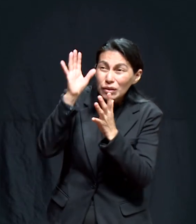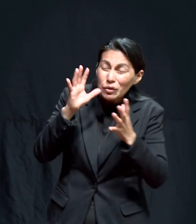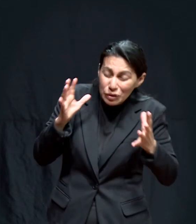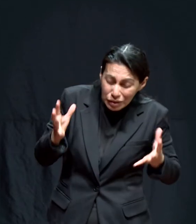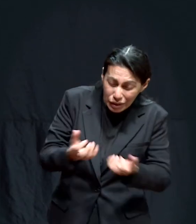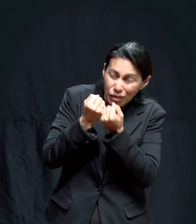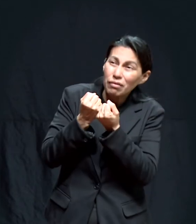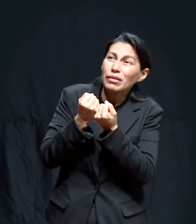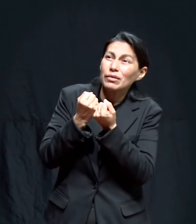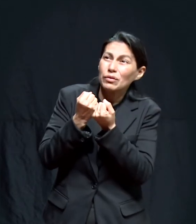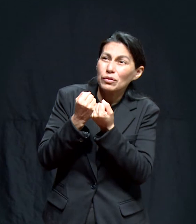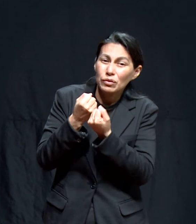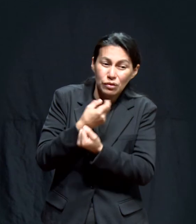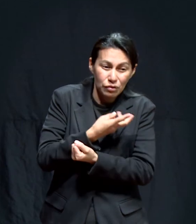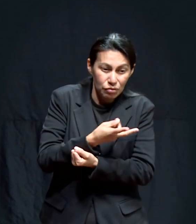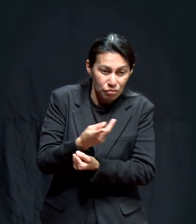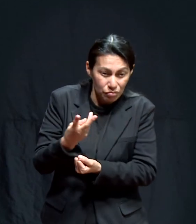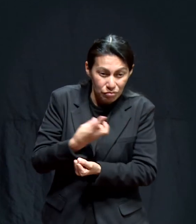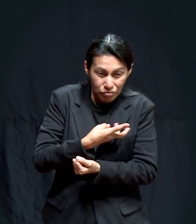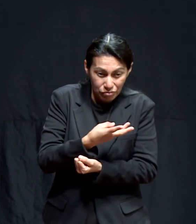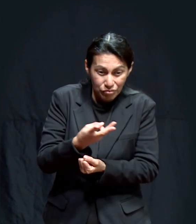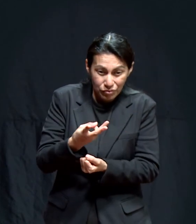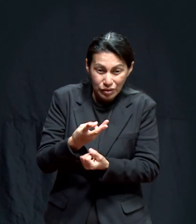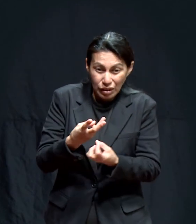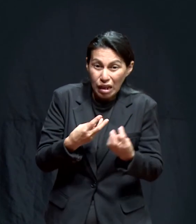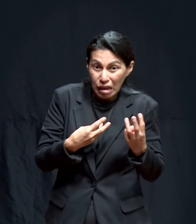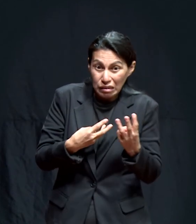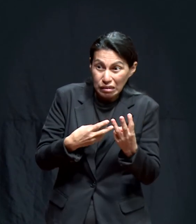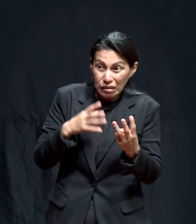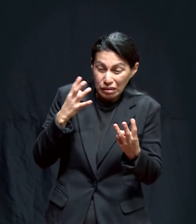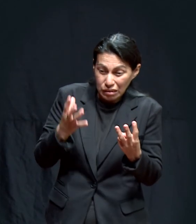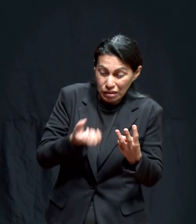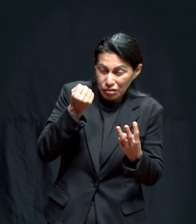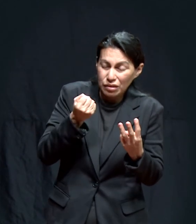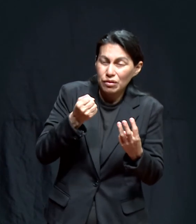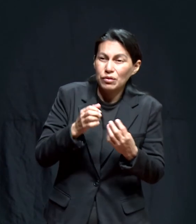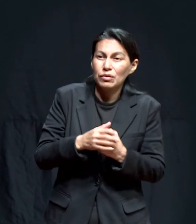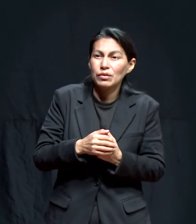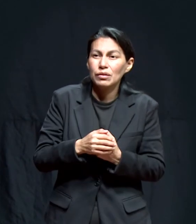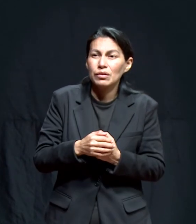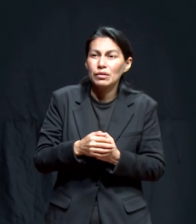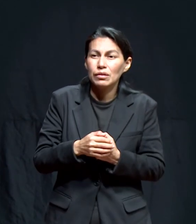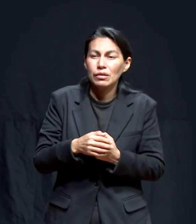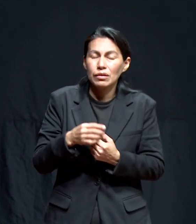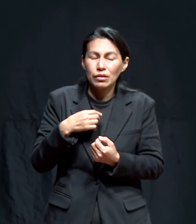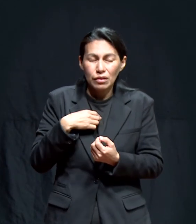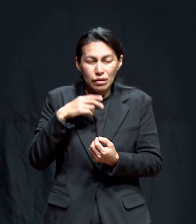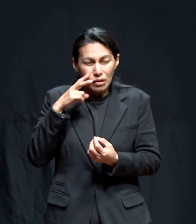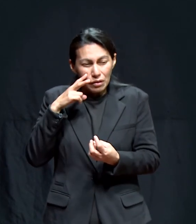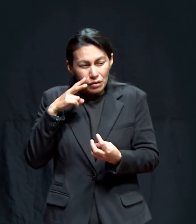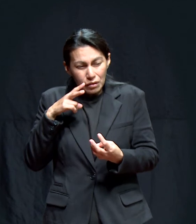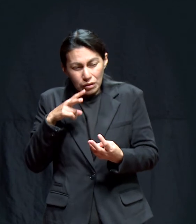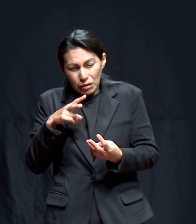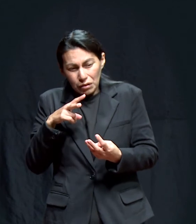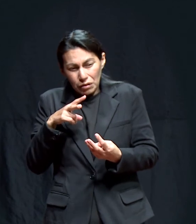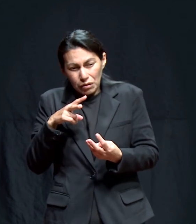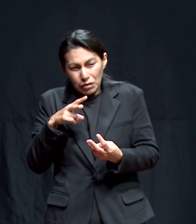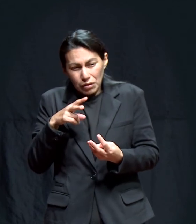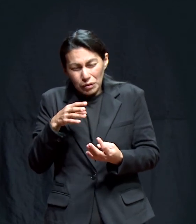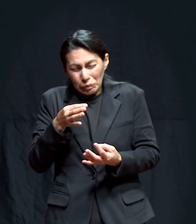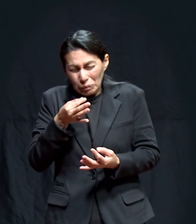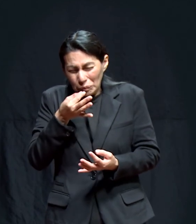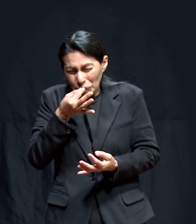Cuando yo dije, Jesucristo, sálvanos, yo quedé contemplando a esa bestia que venía sobre mí. Pero